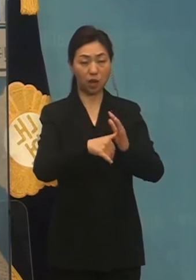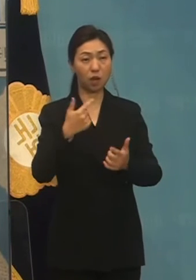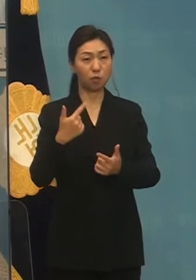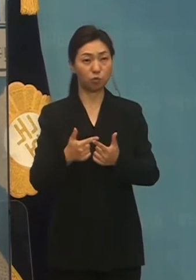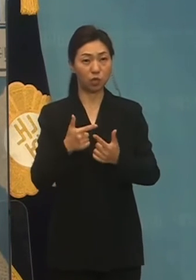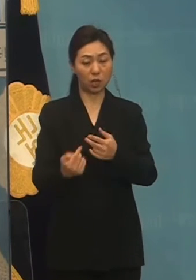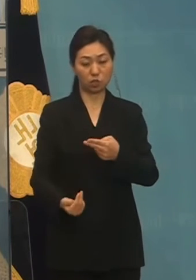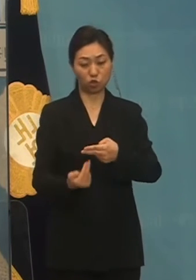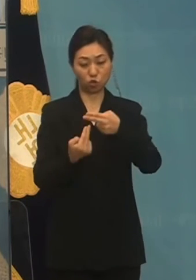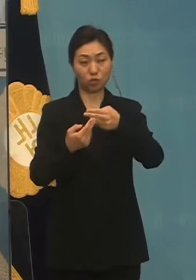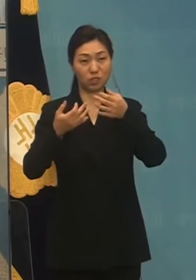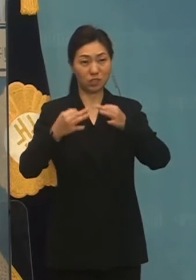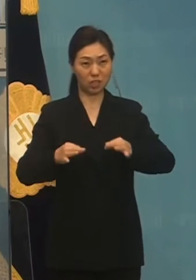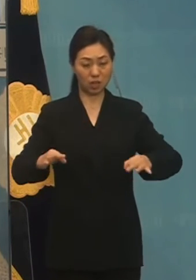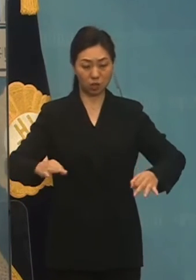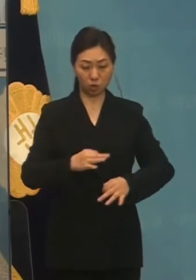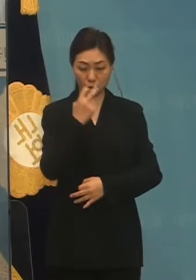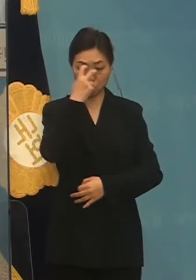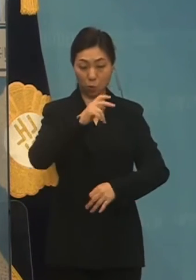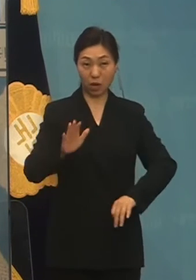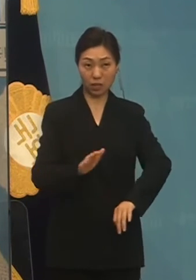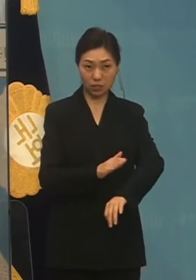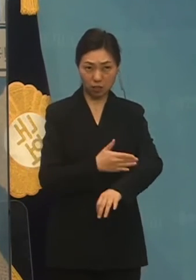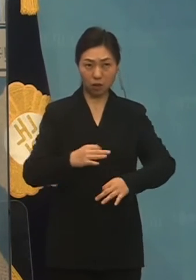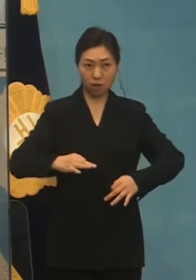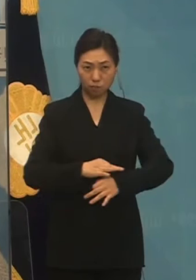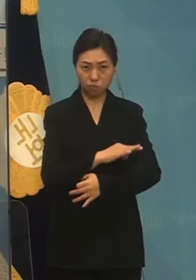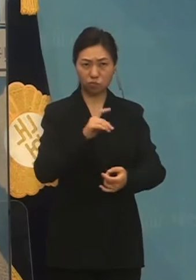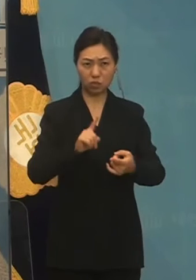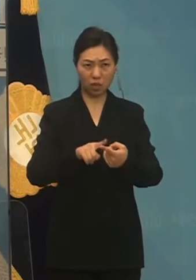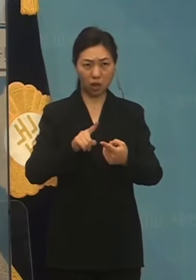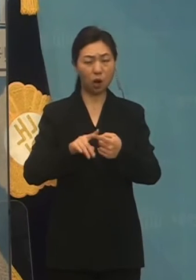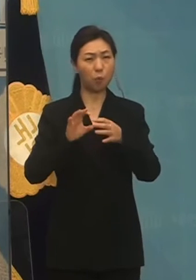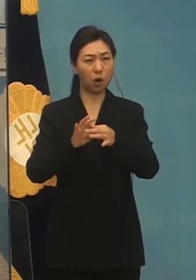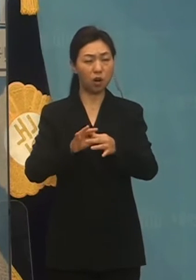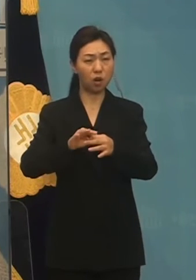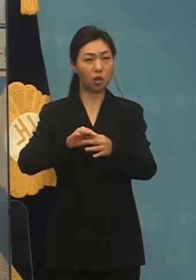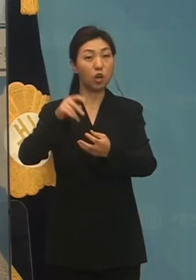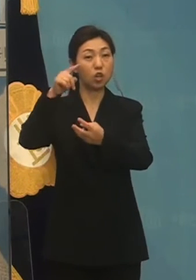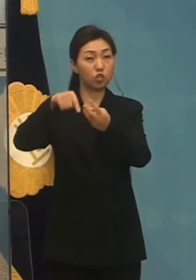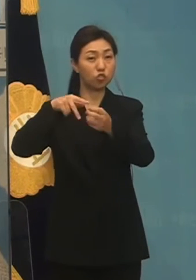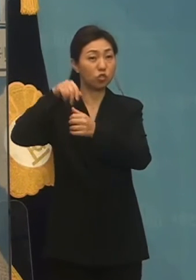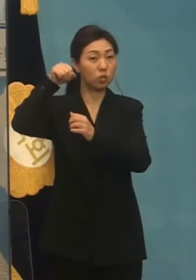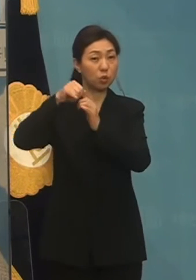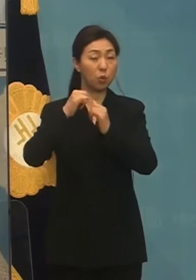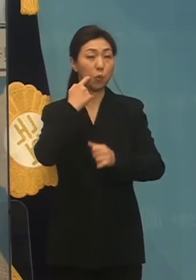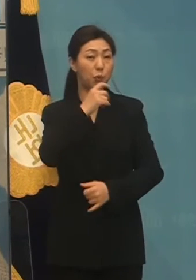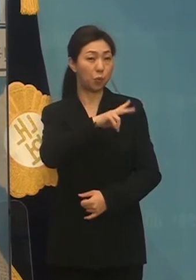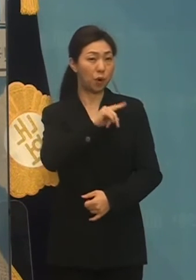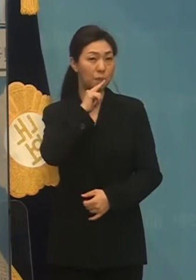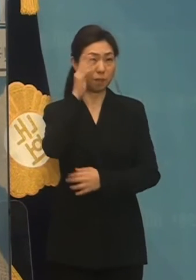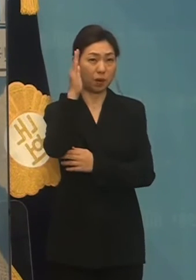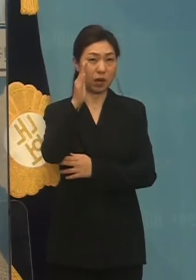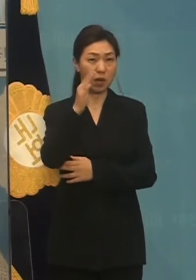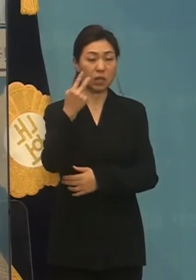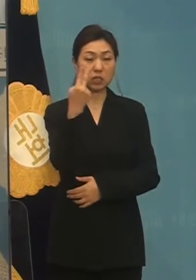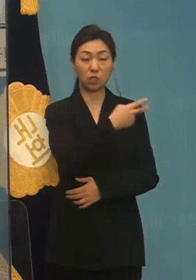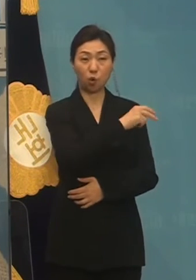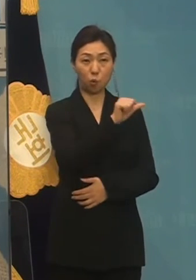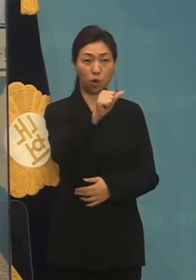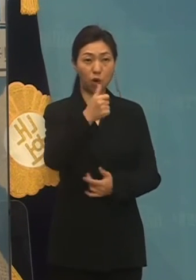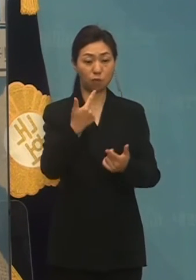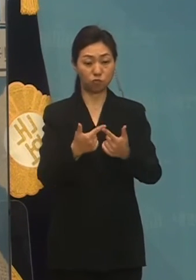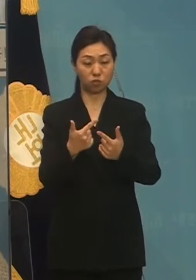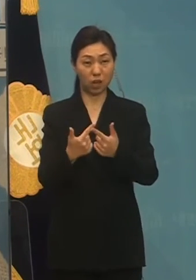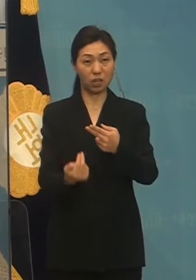구실수사와 관련하여 국내의 윤모 의원이 한 발언입니다. 윤모 의원은 2009년 부산저축은행이